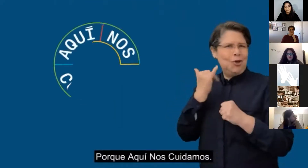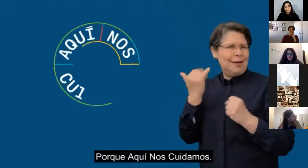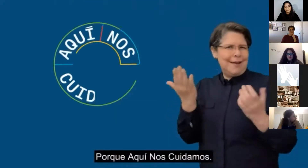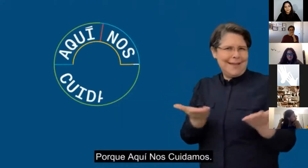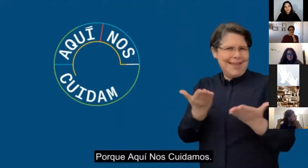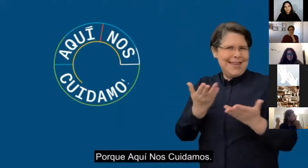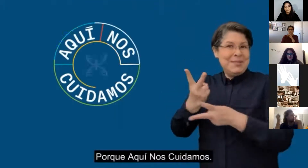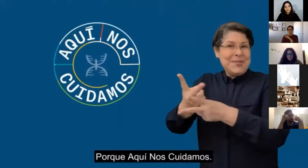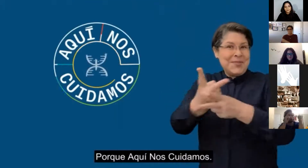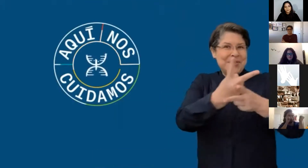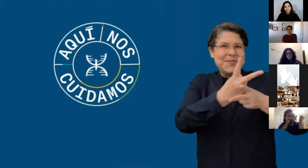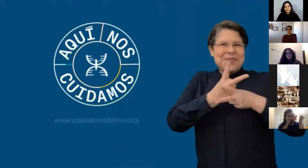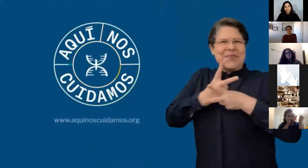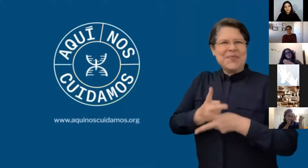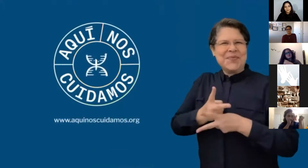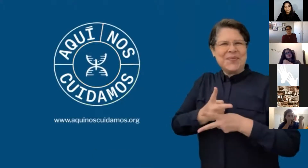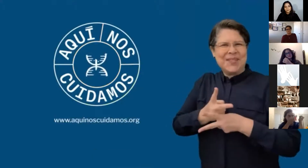nos cuidamos.